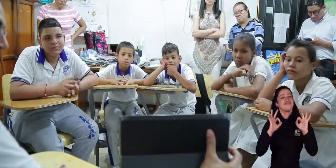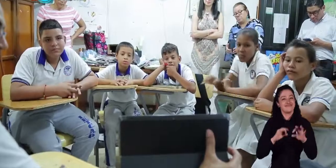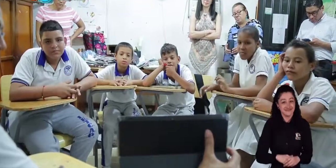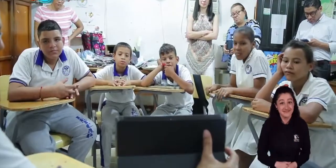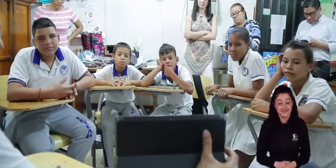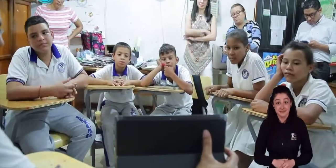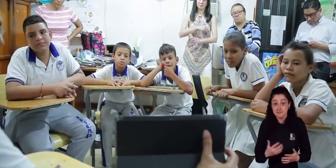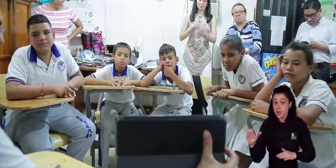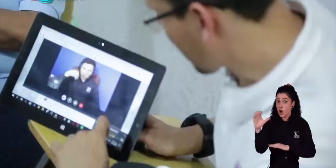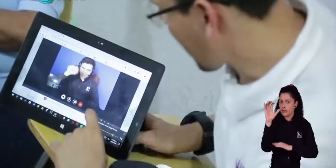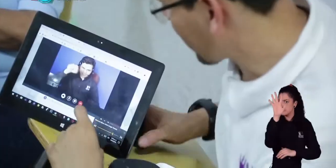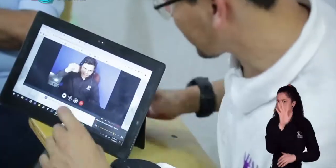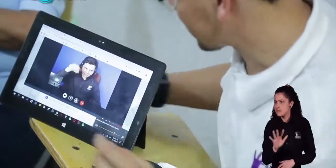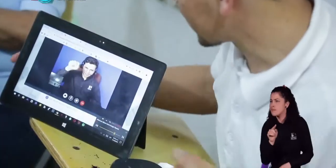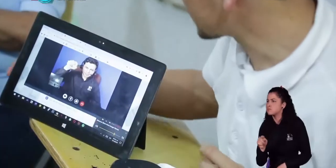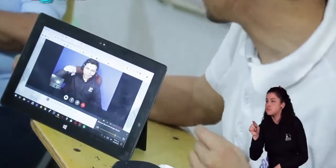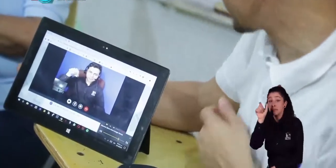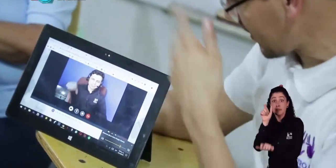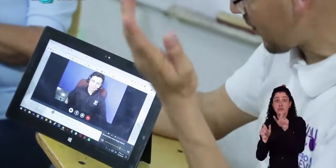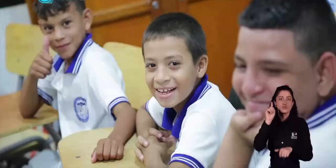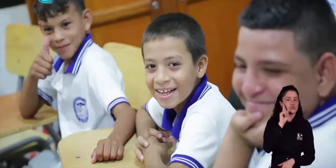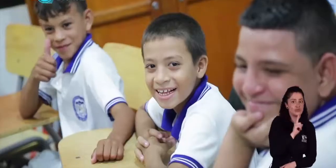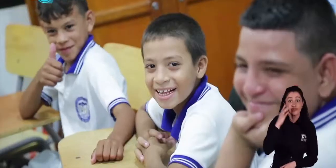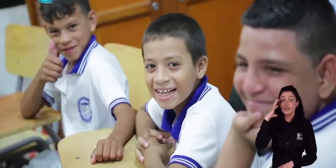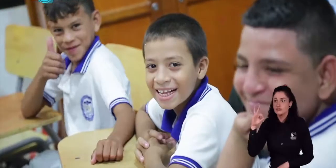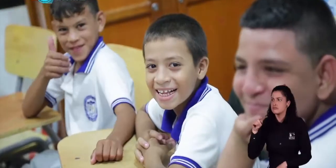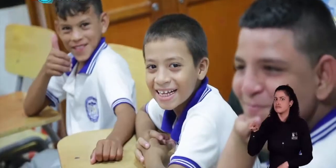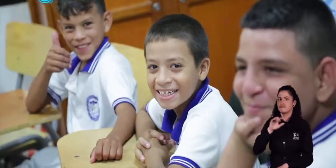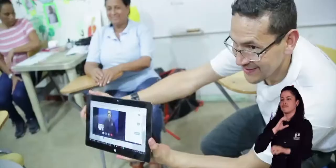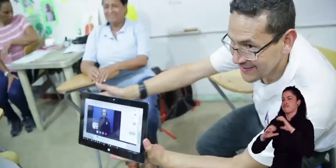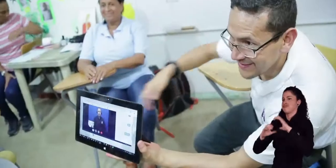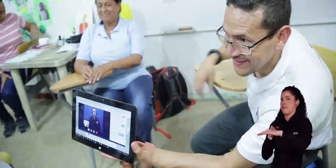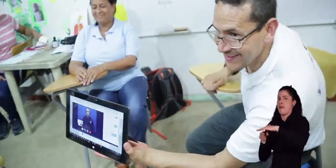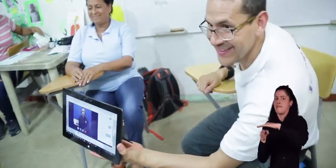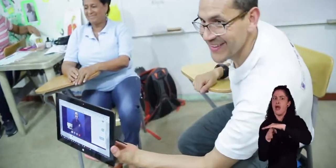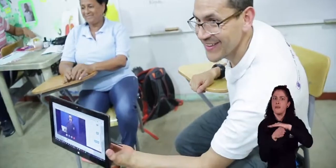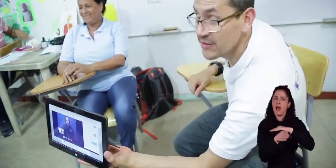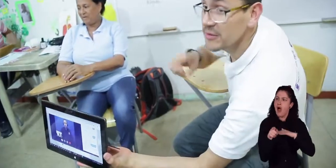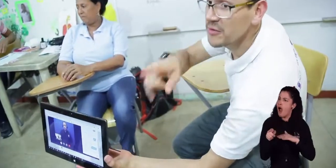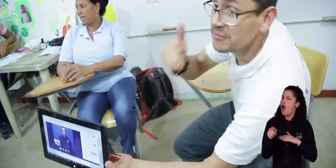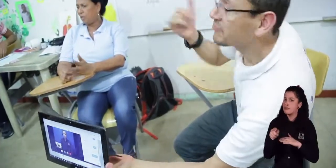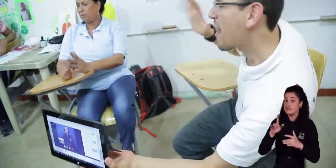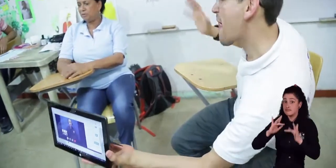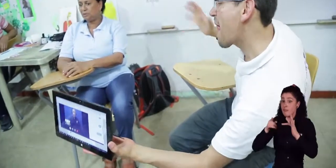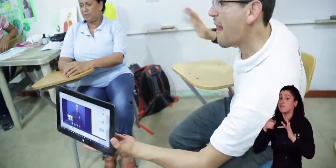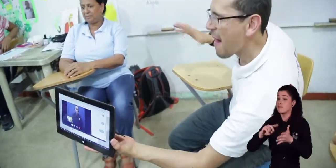fabuloso. El Centro de Relevo permite que las personas sordas puedan comunicarse con cualquier ciudadano oyente en todo el país. Además,